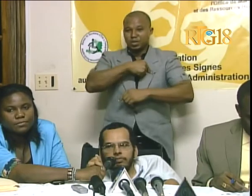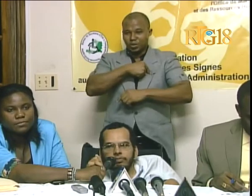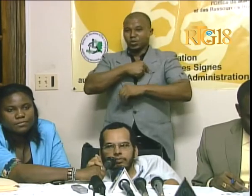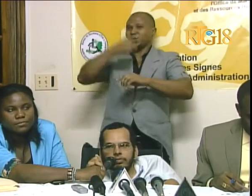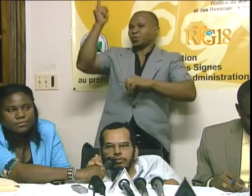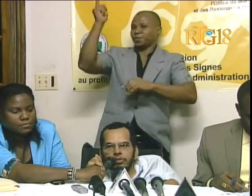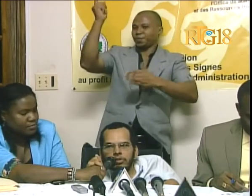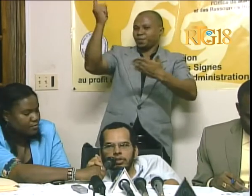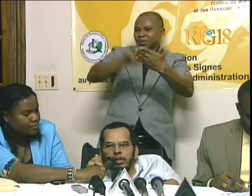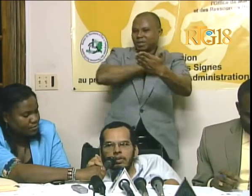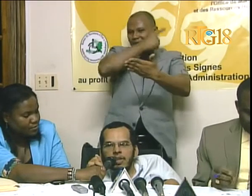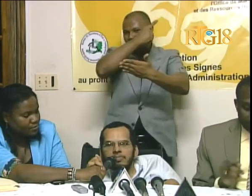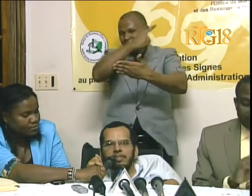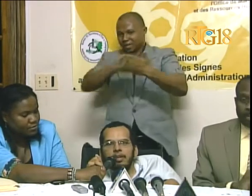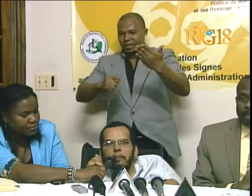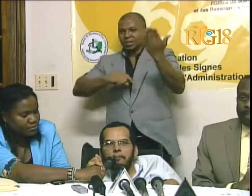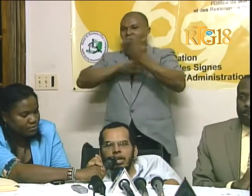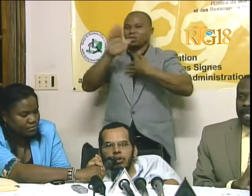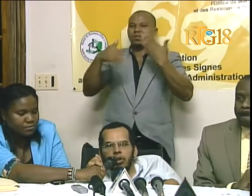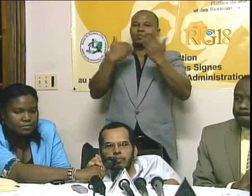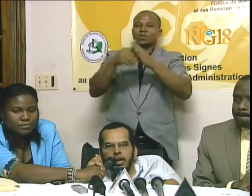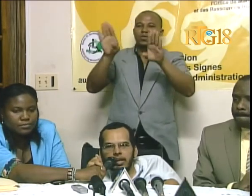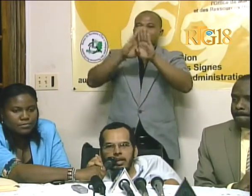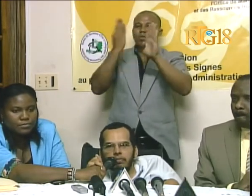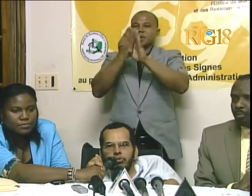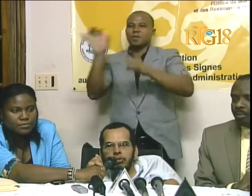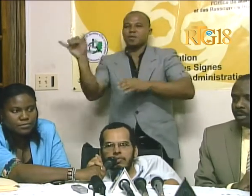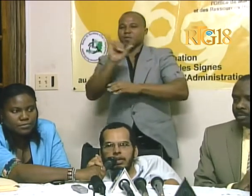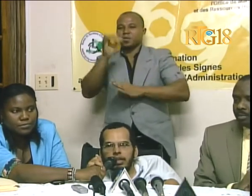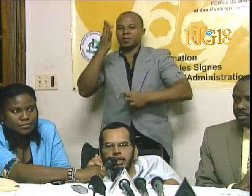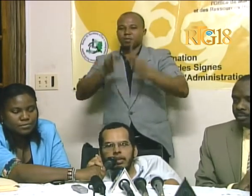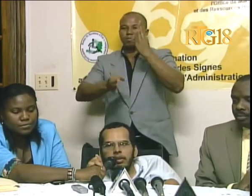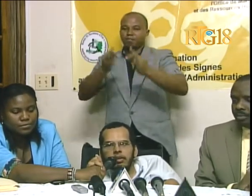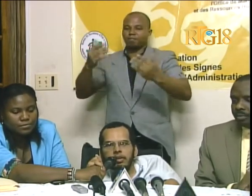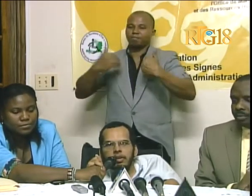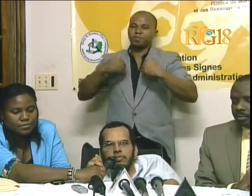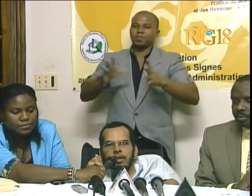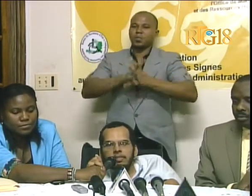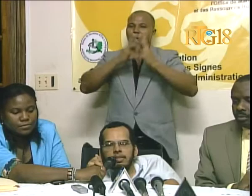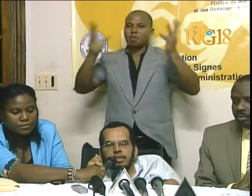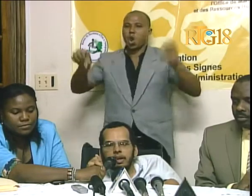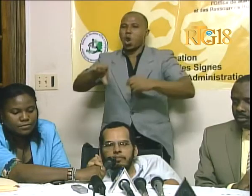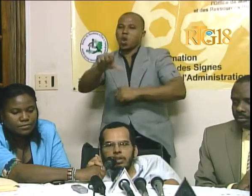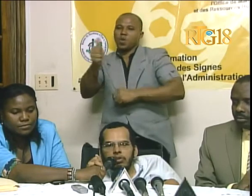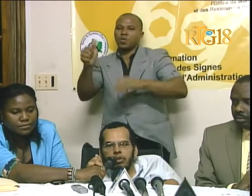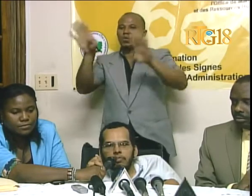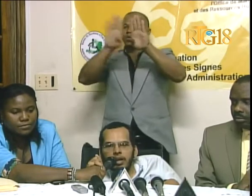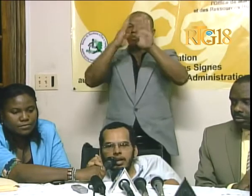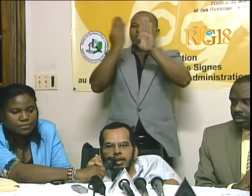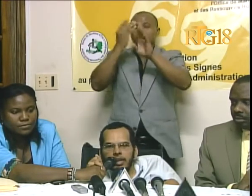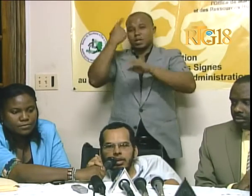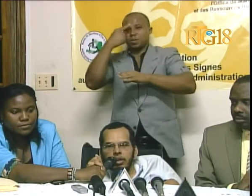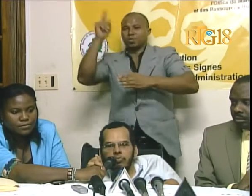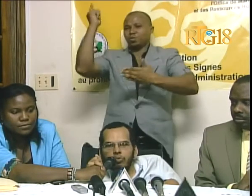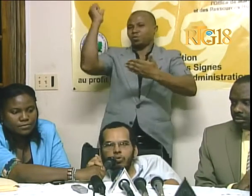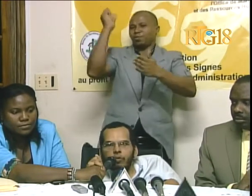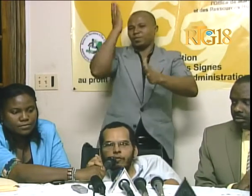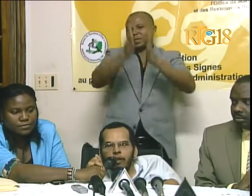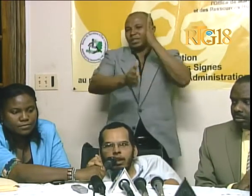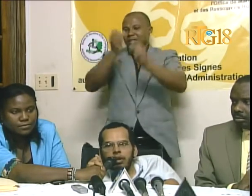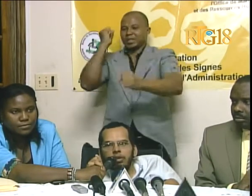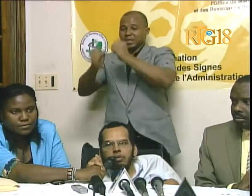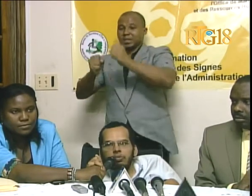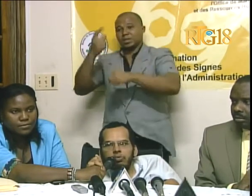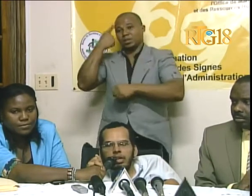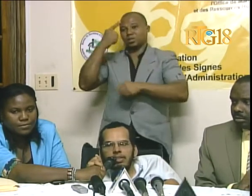bariyer. Mem si gen pil lot bariyer pou nou demantle, mem si gen pil lot bariyer pou nou